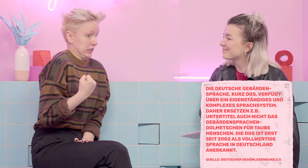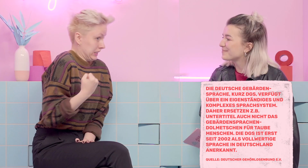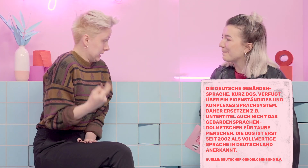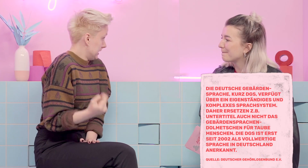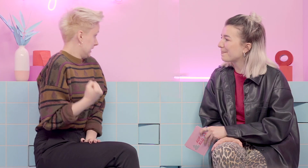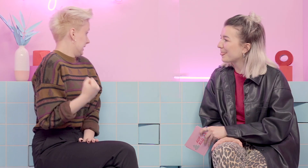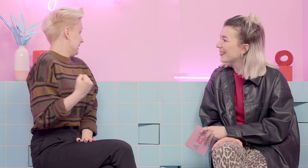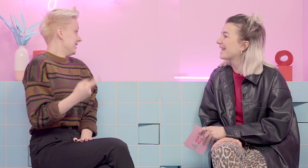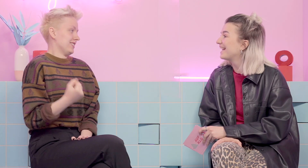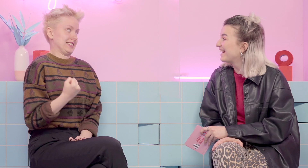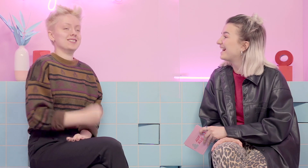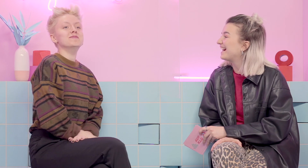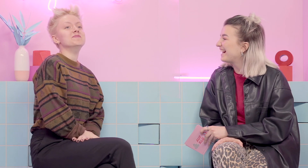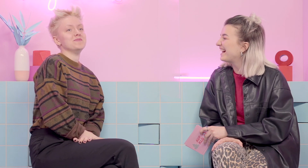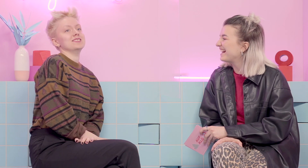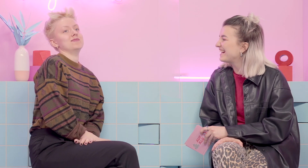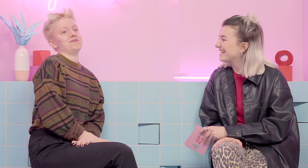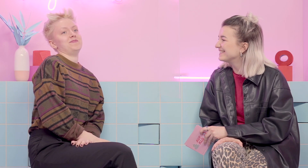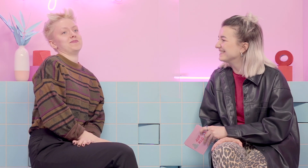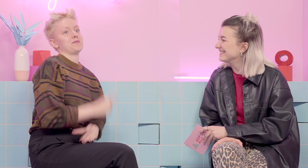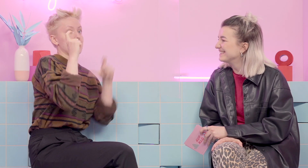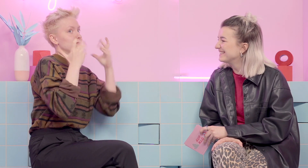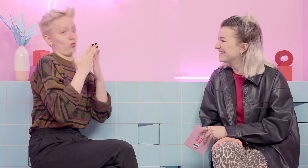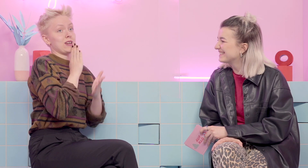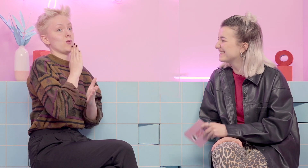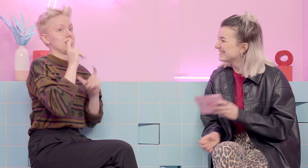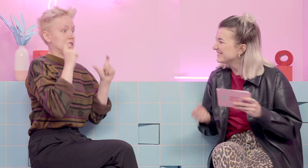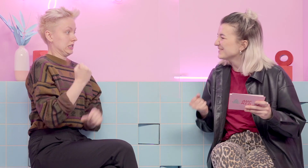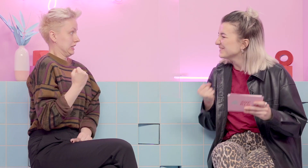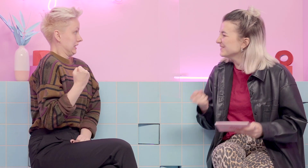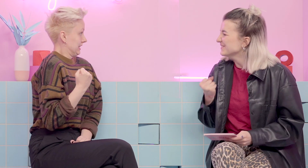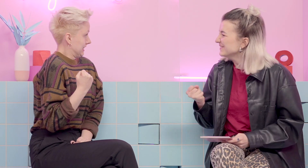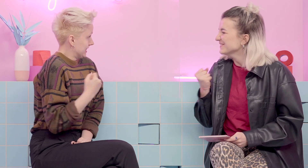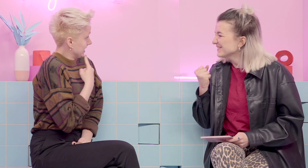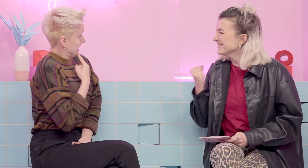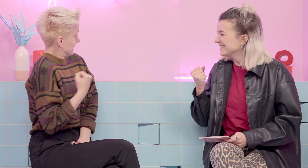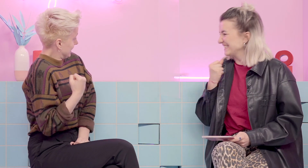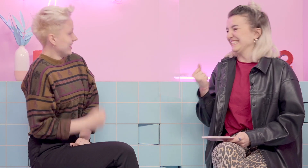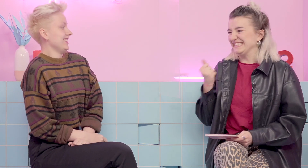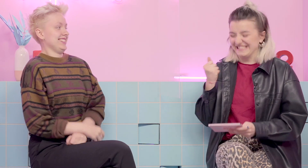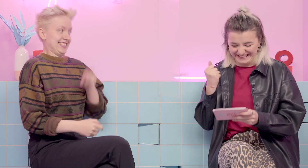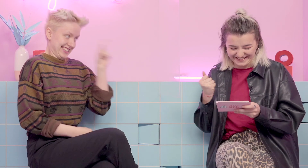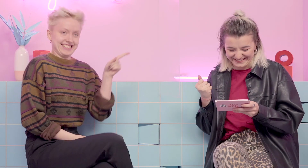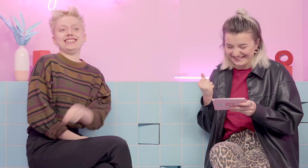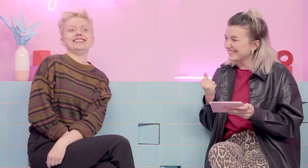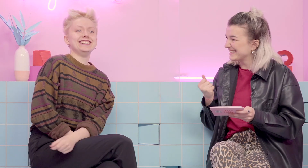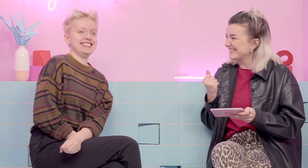und ist völlig blau und dann sagt man so, oh krass. Also so, oh, voll krass. Also Mundbild ist richtig hart, richtig krass.